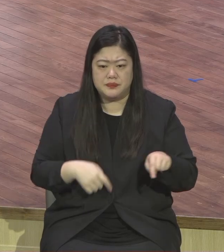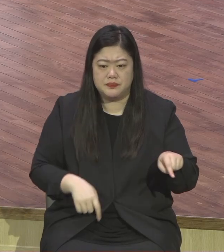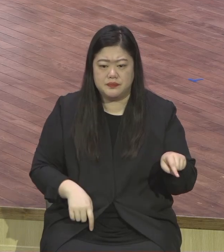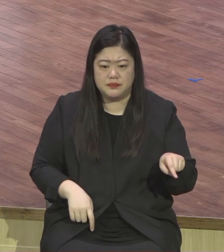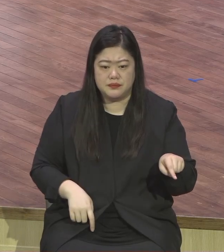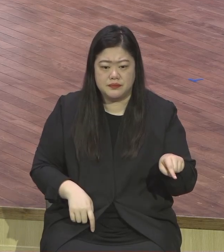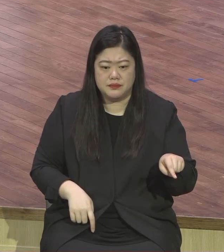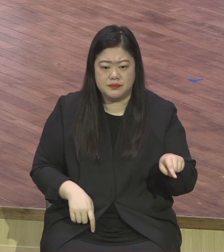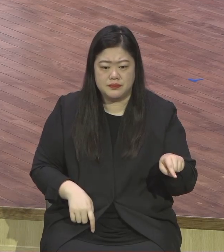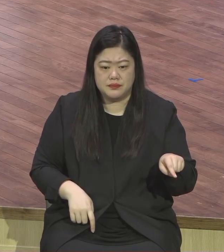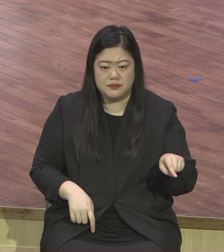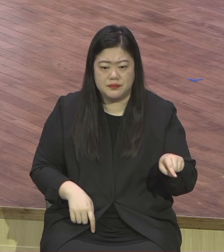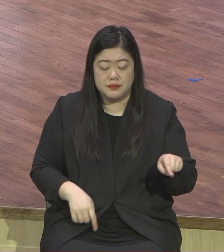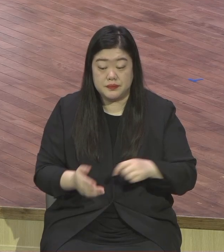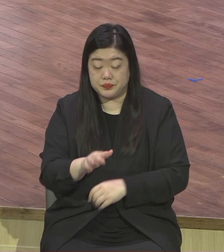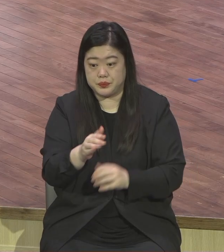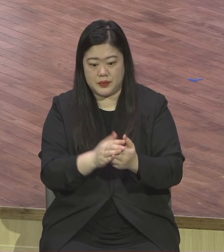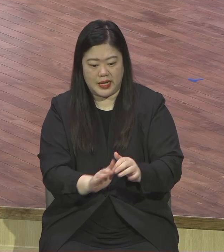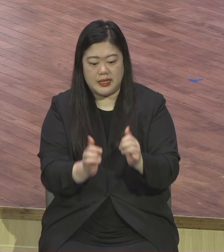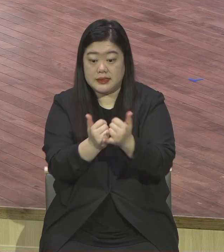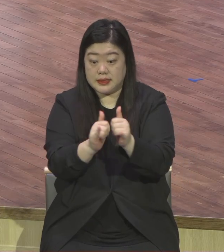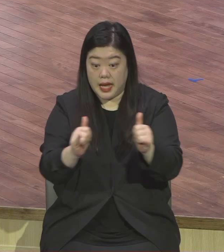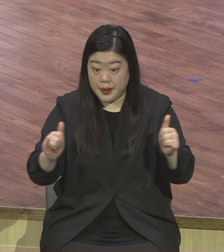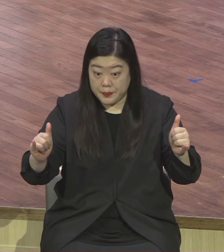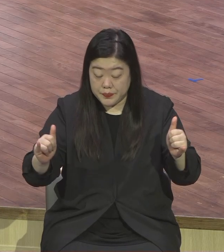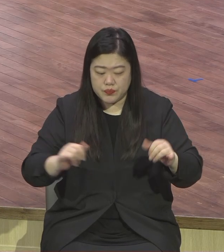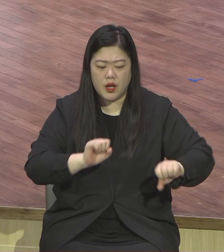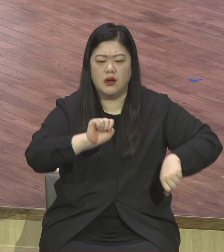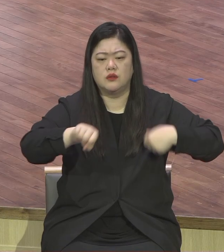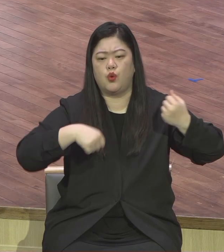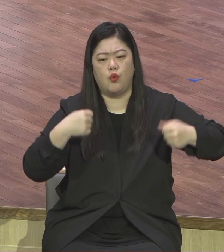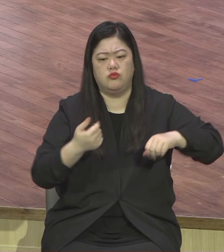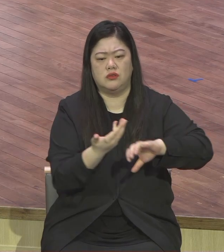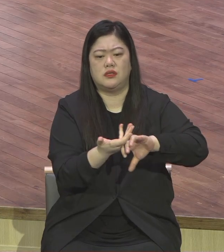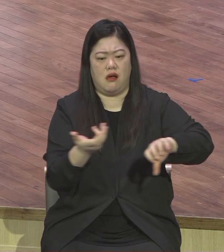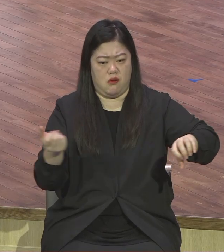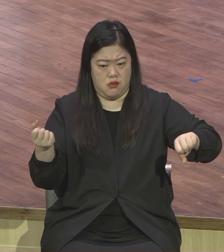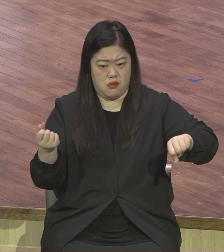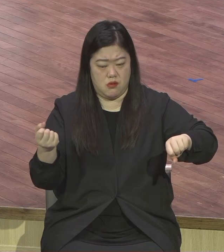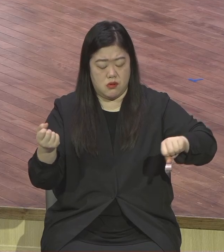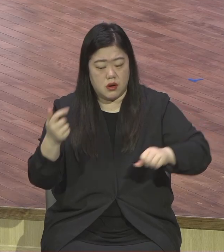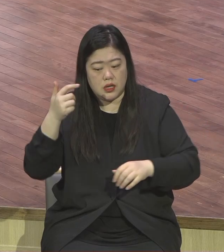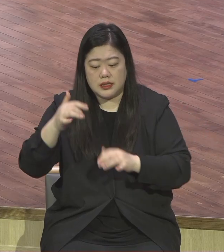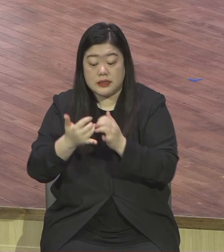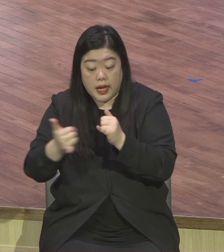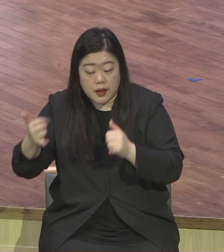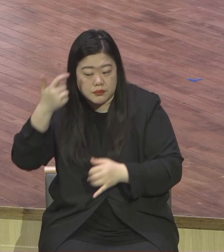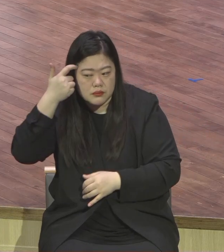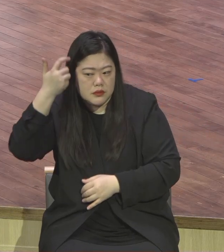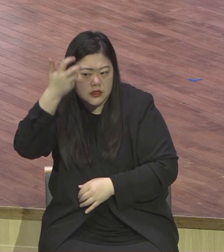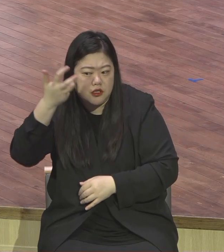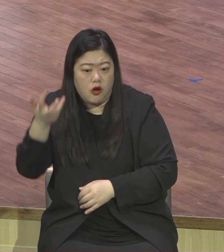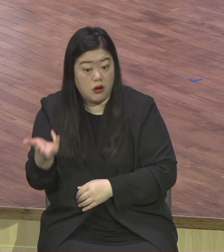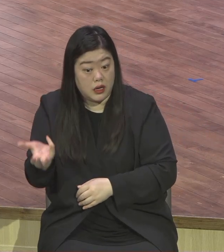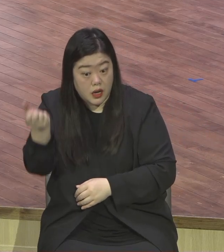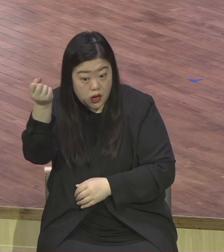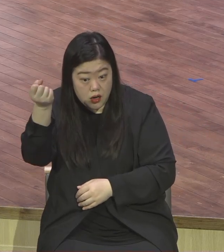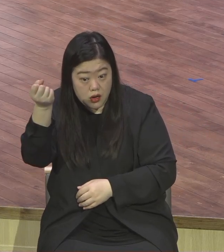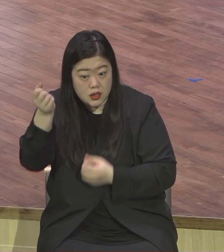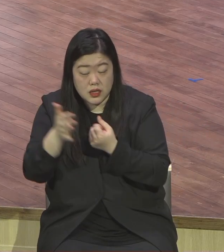인간은 영혼이 있기 때문에 이 부분에 만족하지 아니하면 결코 행복하지 않습니다.